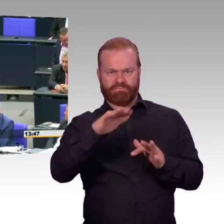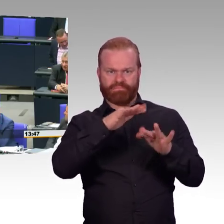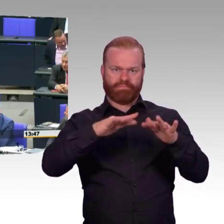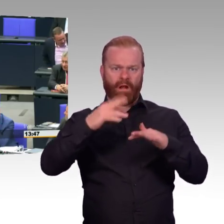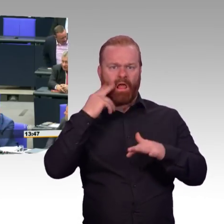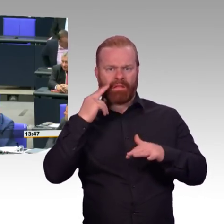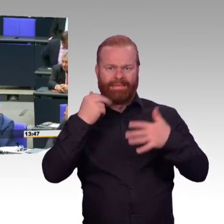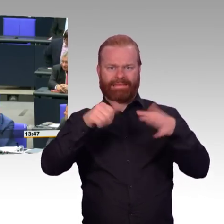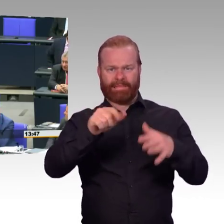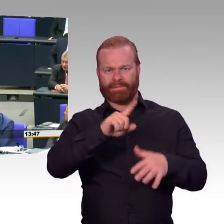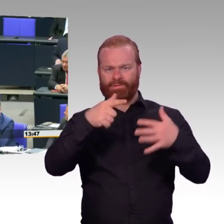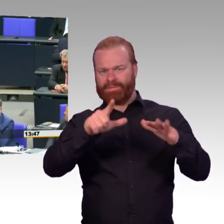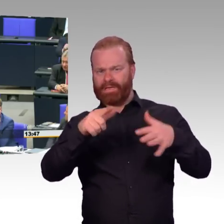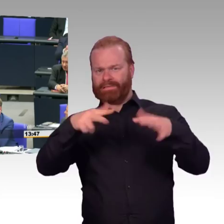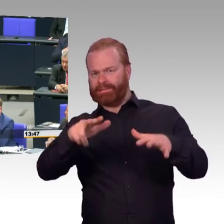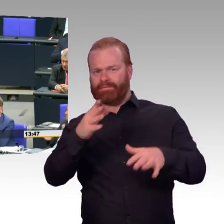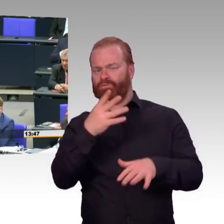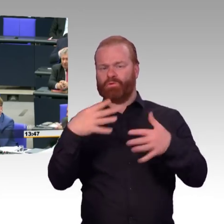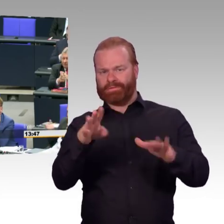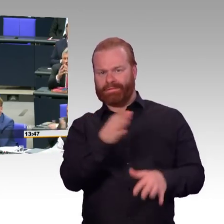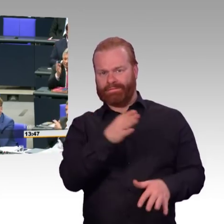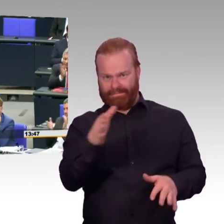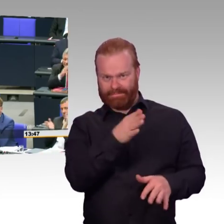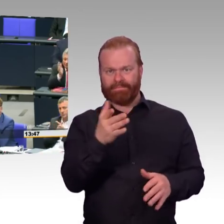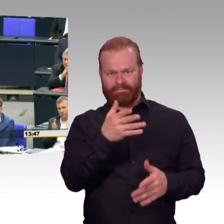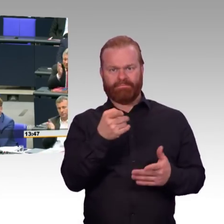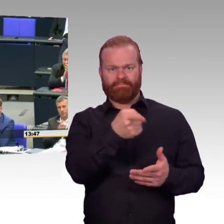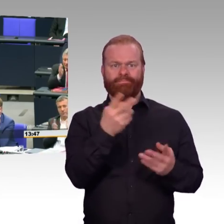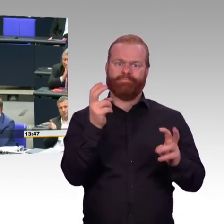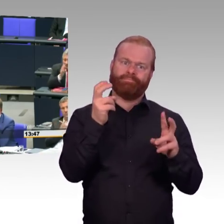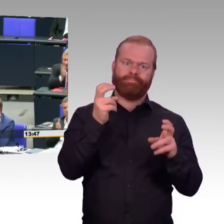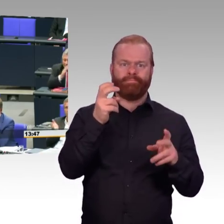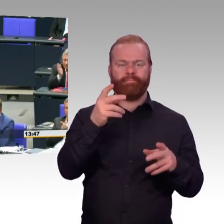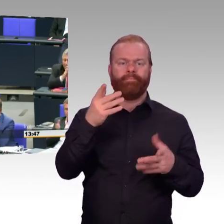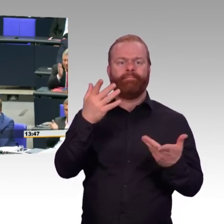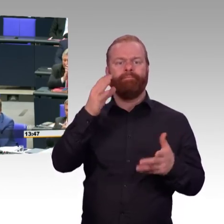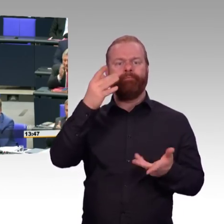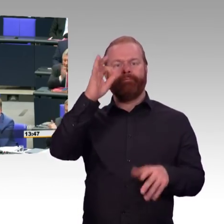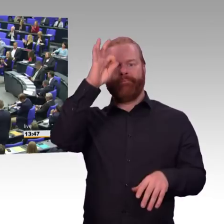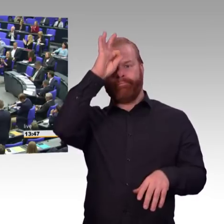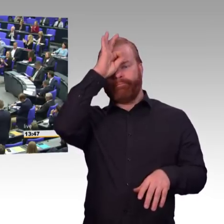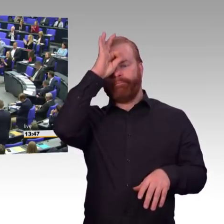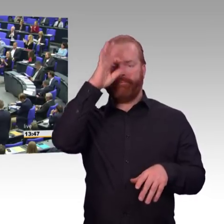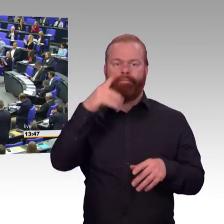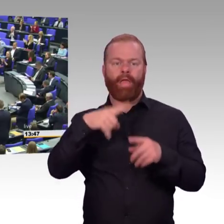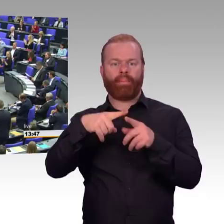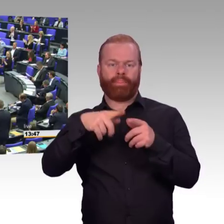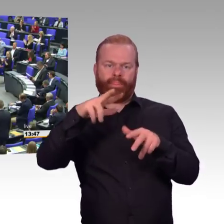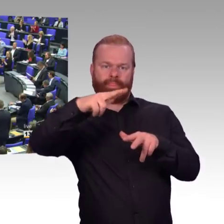verstanden. Denn unsere Jugend ist in vielen Punkten weiter als Sie. Sie hat viel mehr kapiert, dass Klimaschutz auf dieser Welt